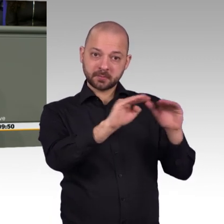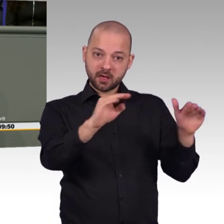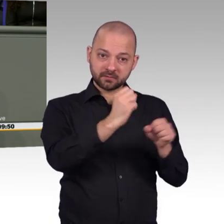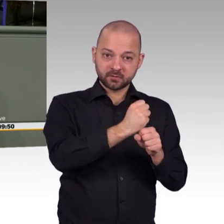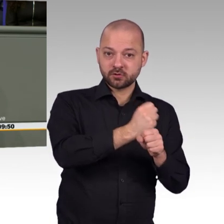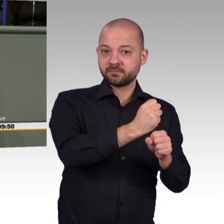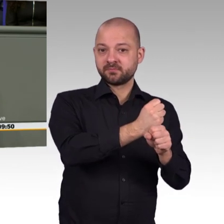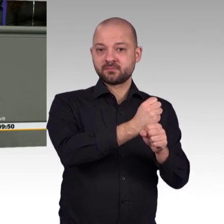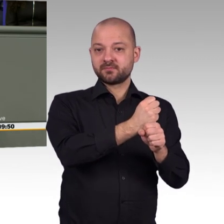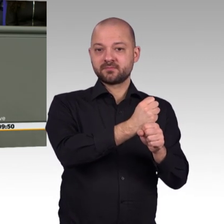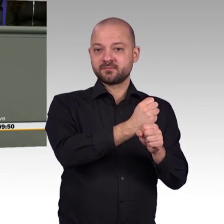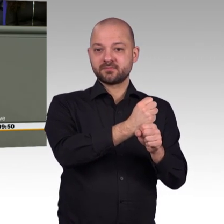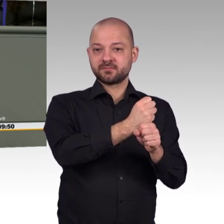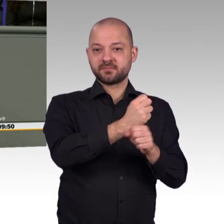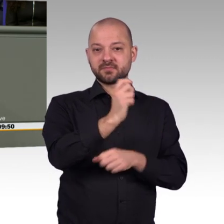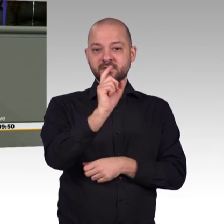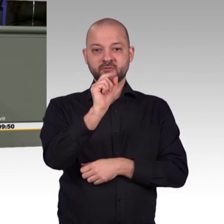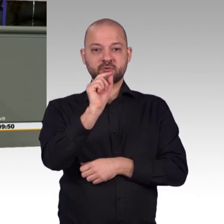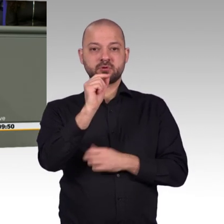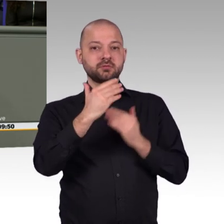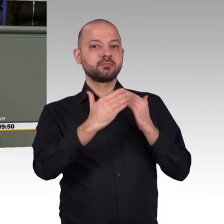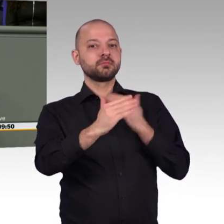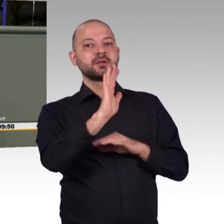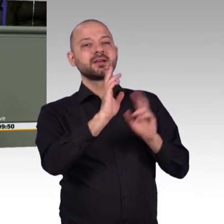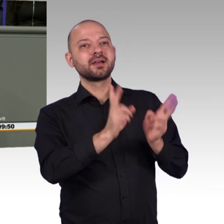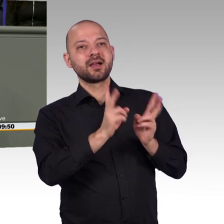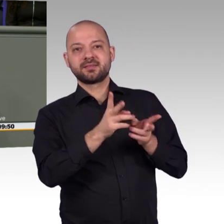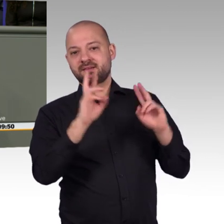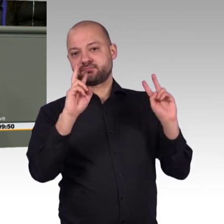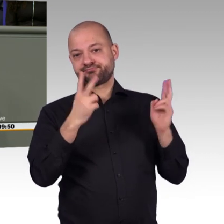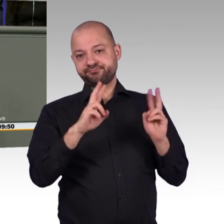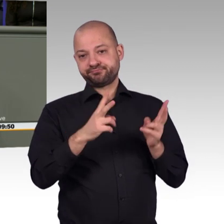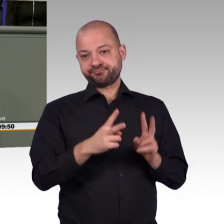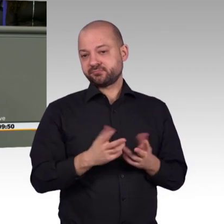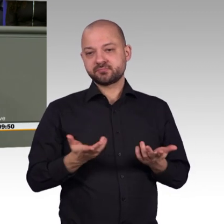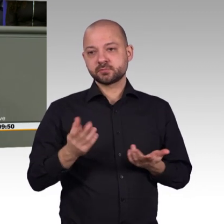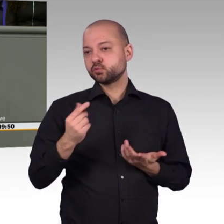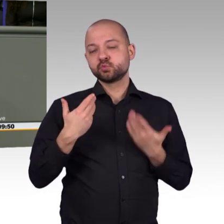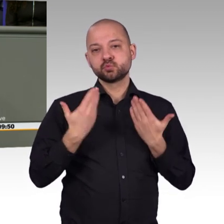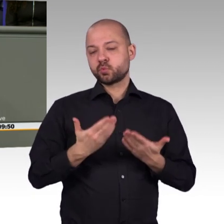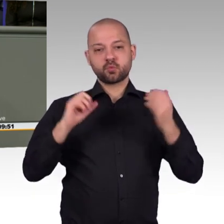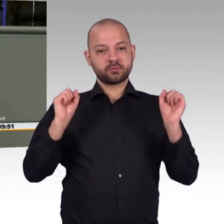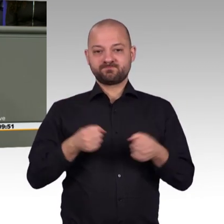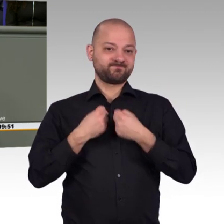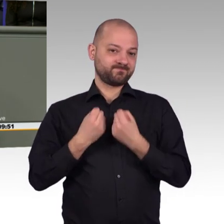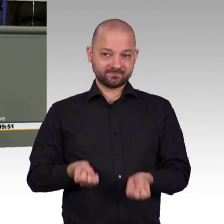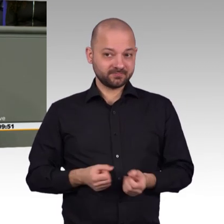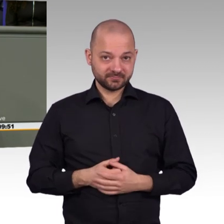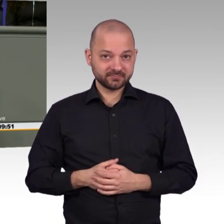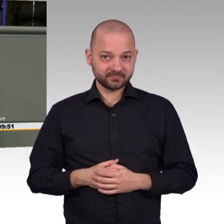Ankündigung, daran wird gearbeitet. Und daran müssen wir auch in unserer Gesetzgebung arbeiten. Und es zeigt sich eben ganz